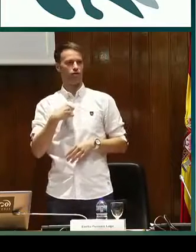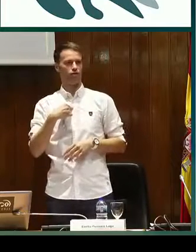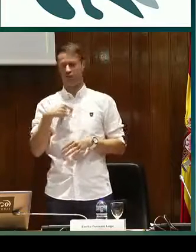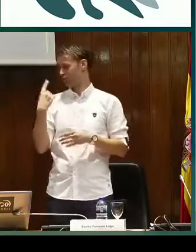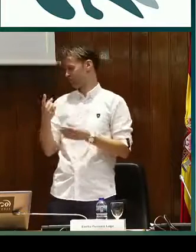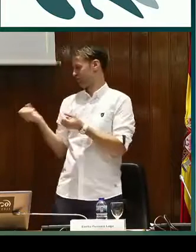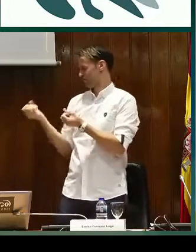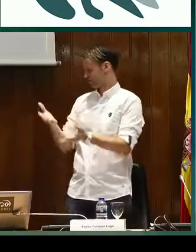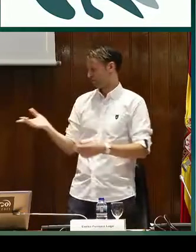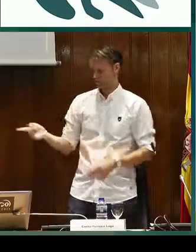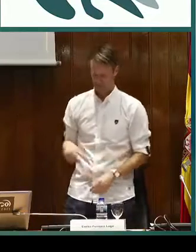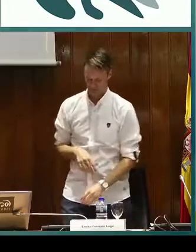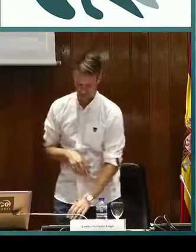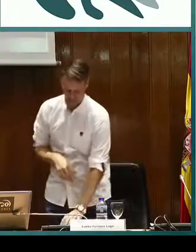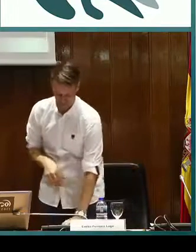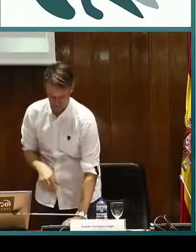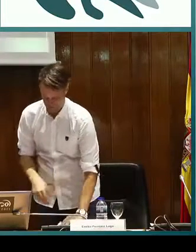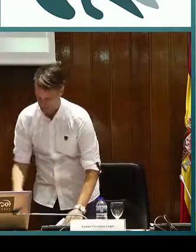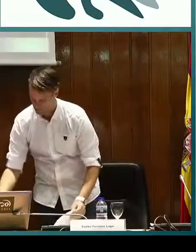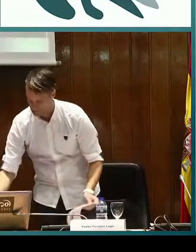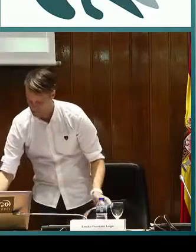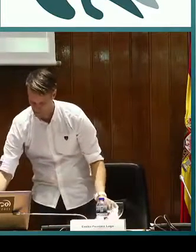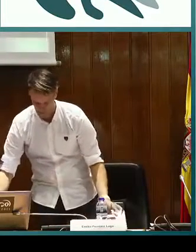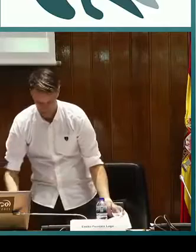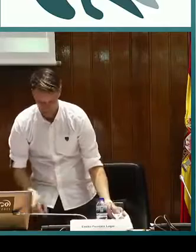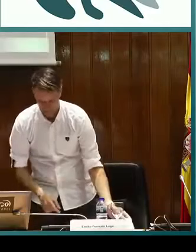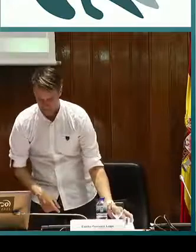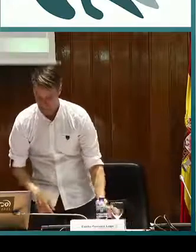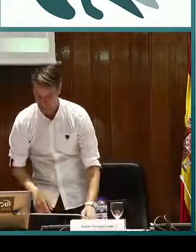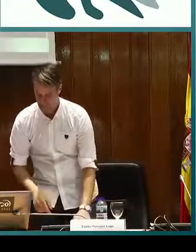móviles, la primera que colgamos fue Flatero y yo, ¿verdad, David?